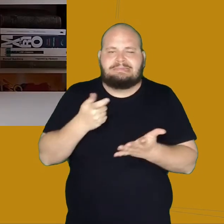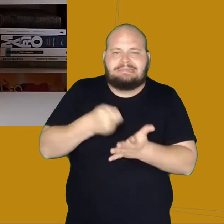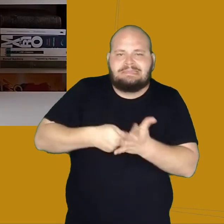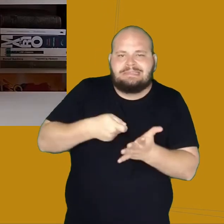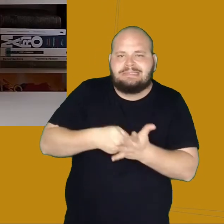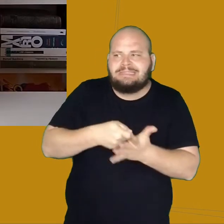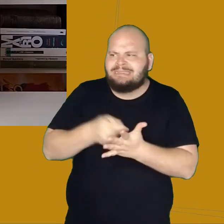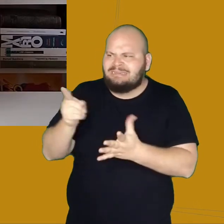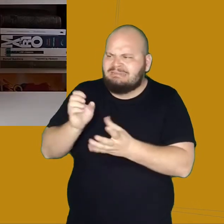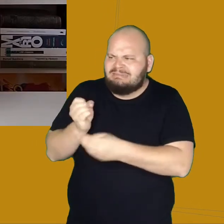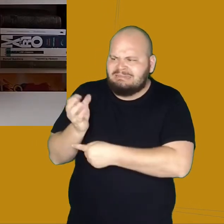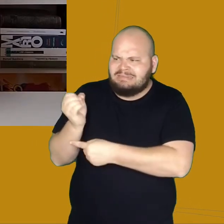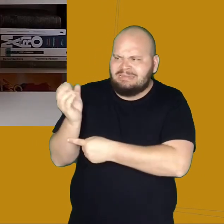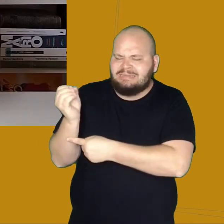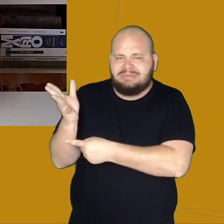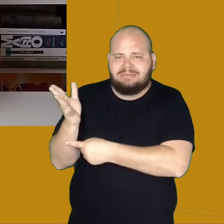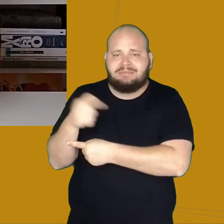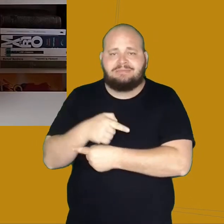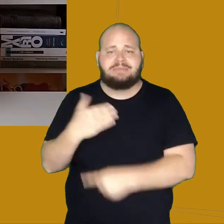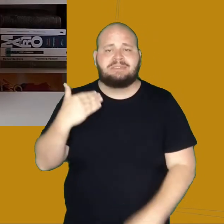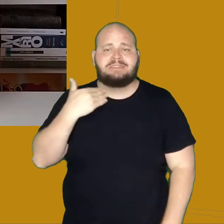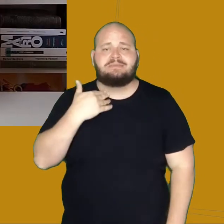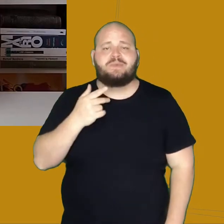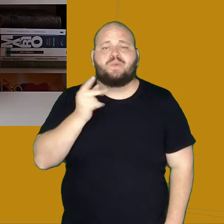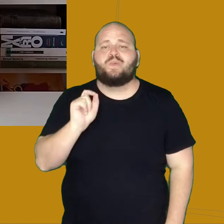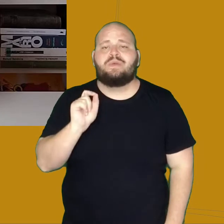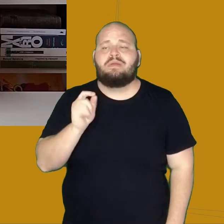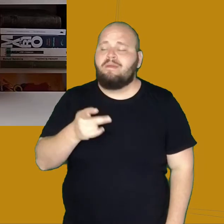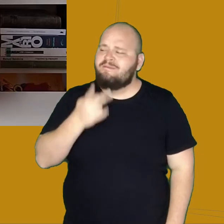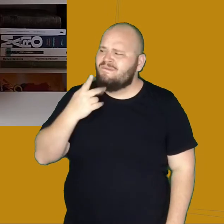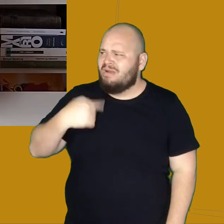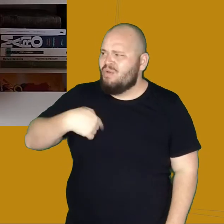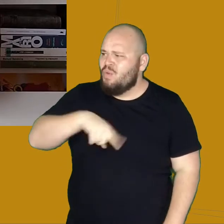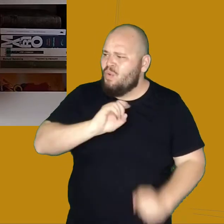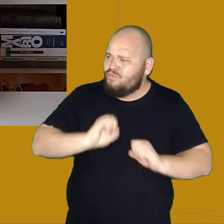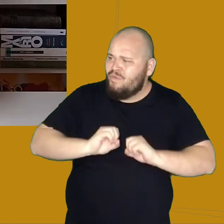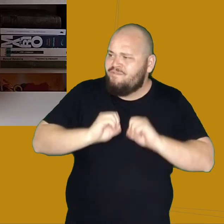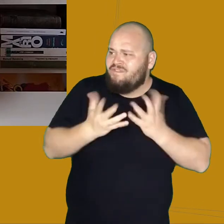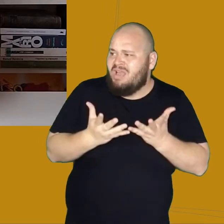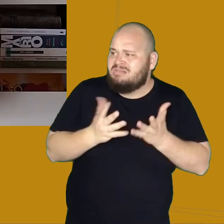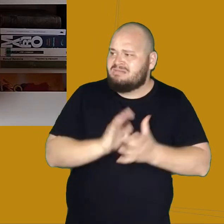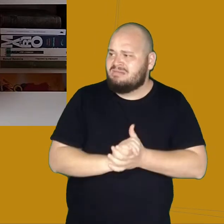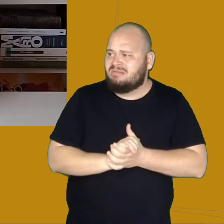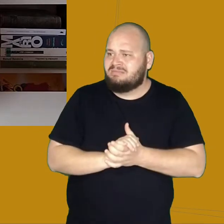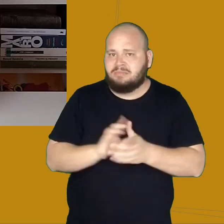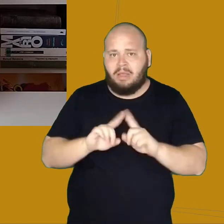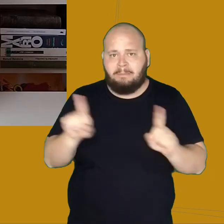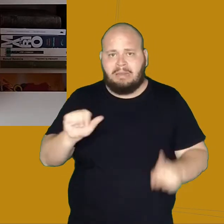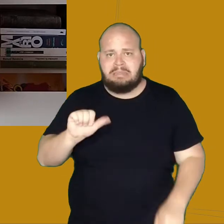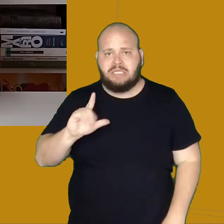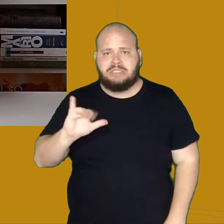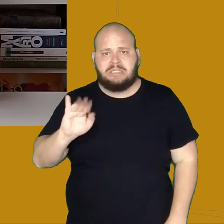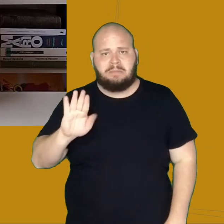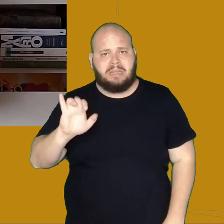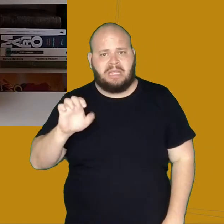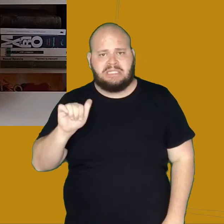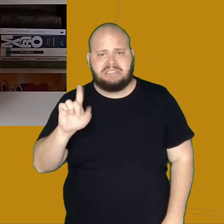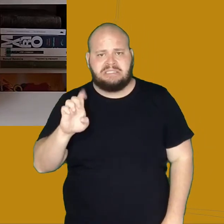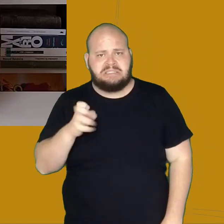livrar do Alcibiades, o Desembargador disse que iria a uma festa, mas o Alcibiades disse que gostaria de ir nessa festa